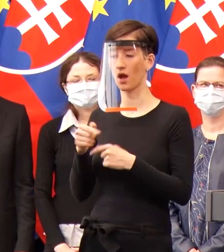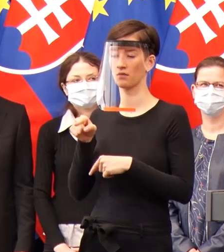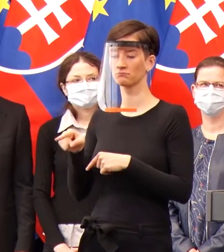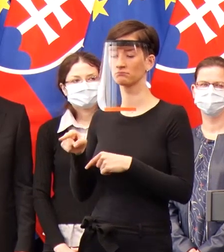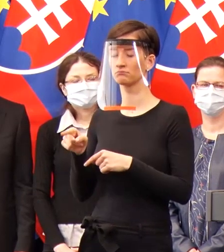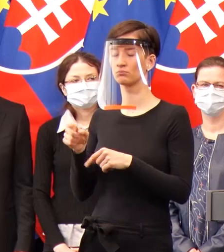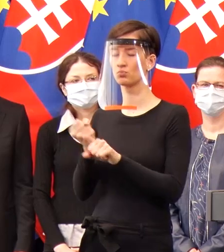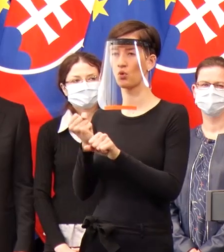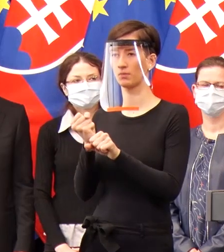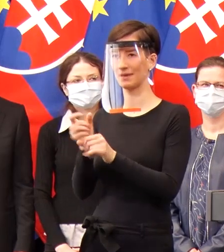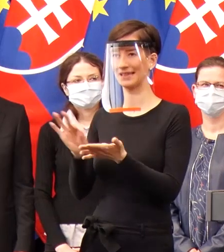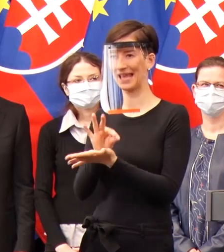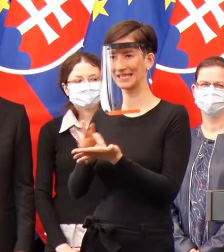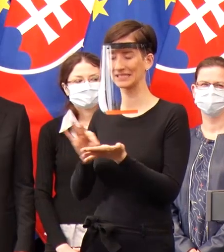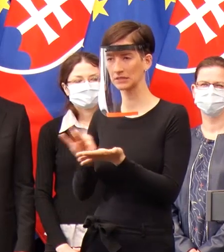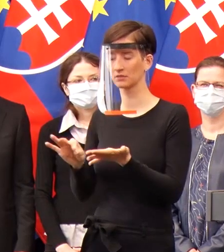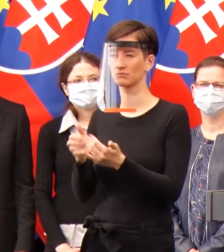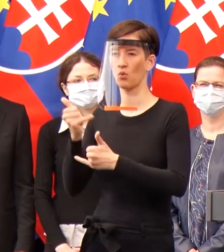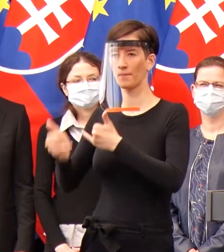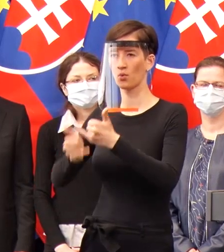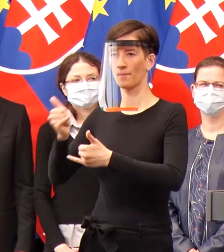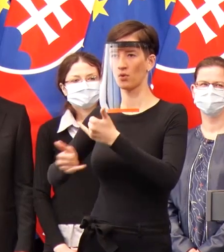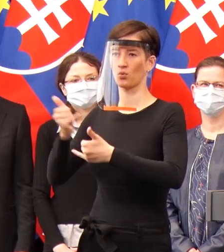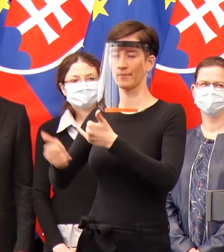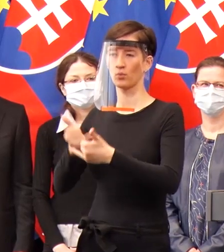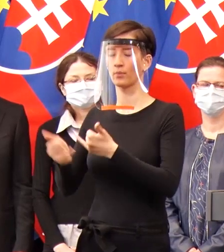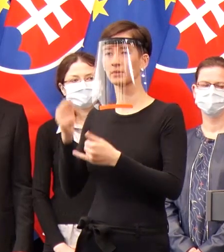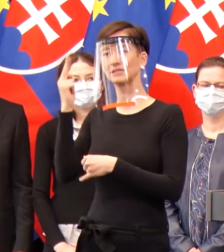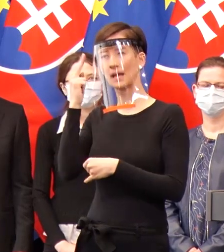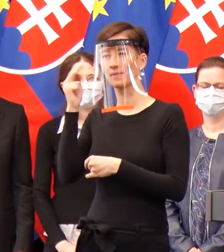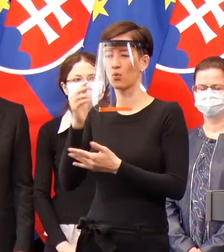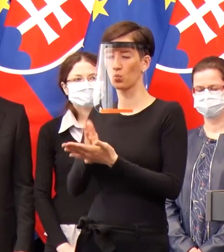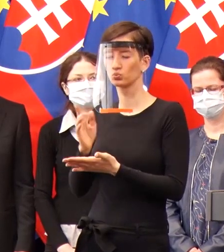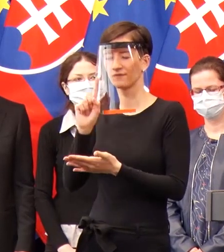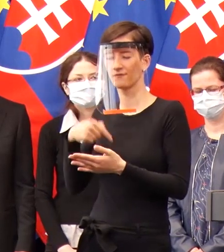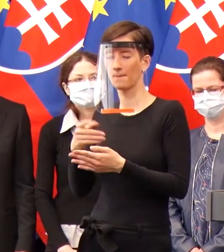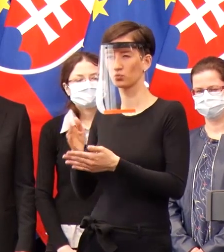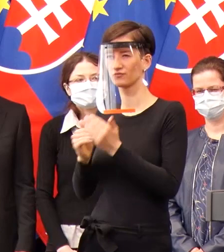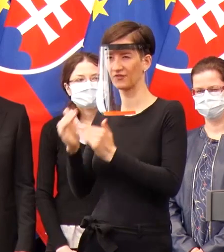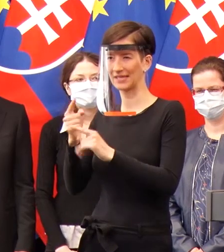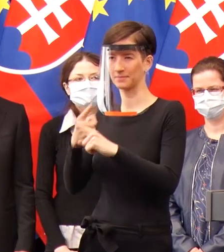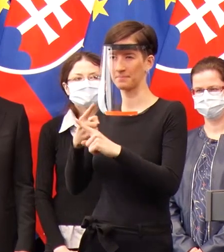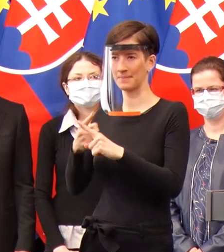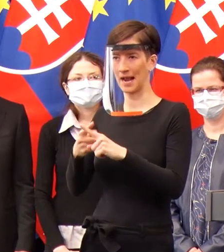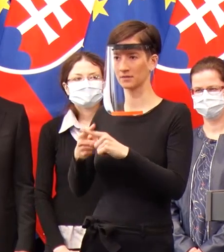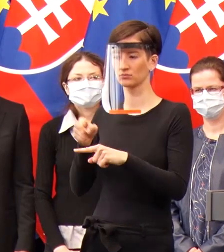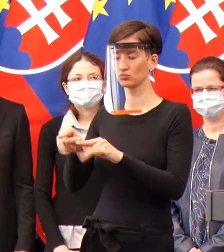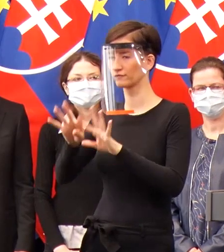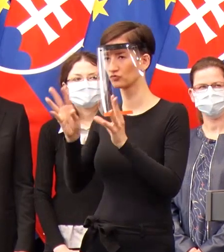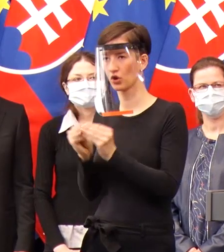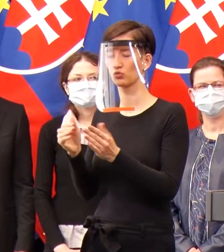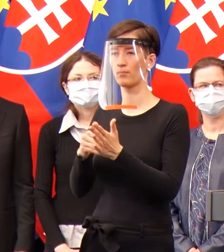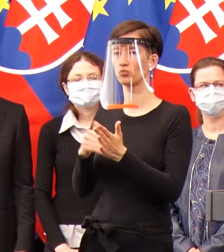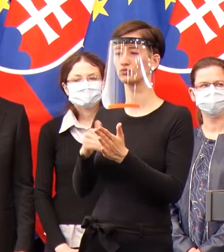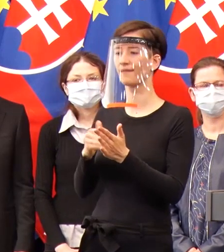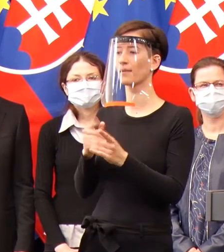rutíne a máme tým pádom v dispozícii aj rutíne klinické vzorky. Všetky tieto zložky používame na to, aby sme